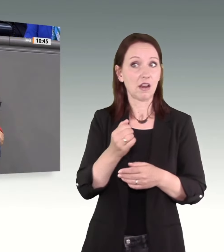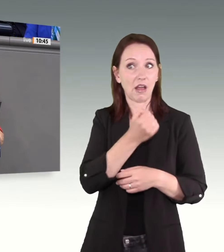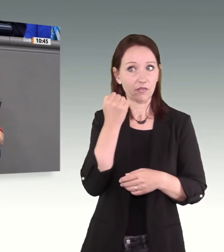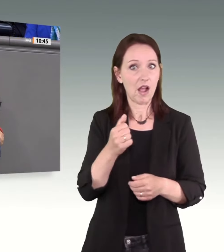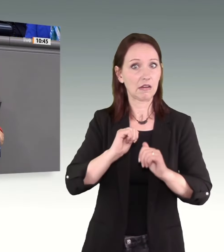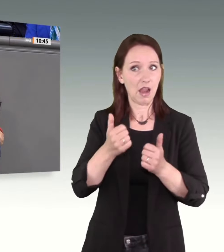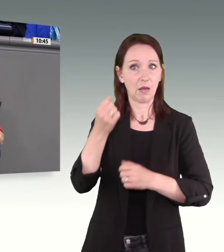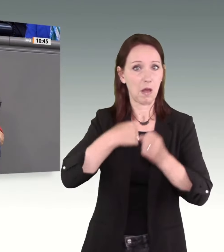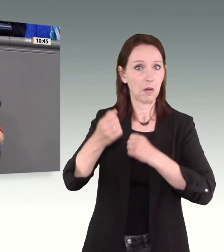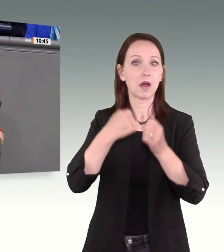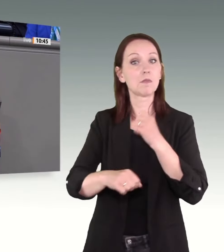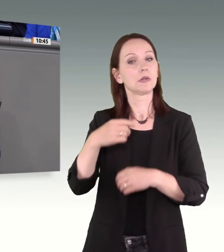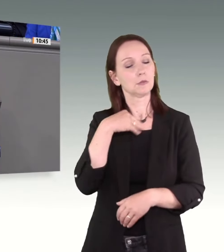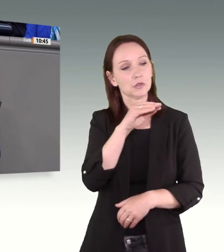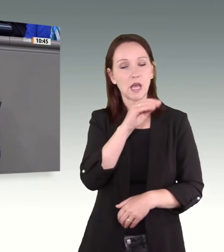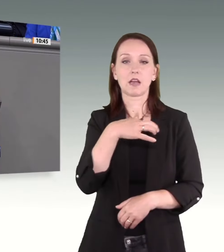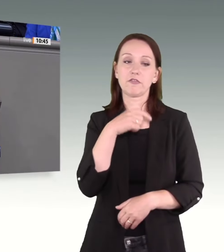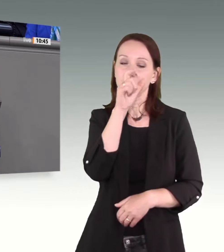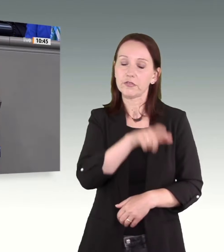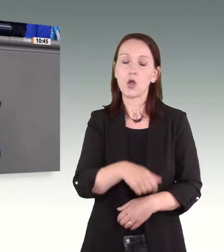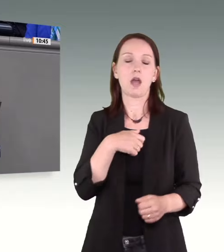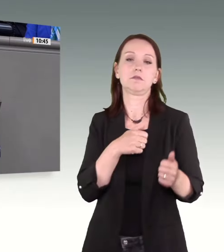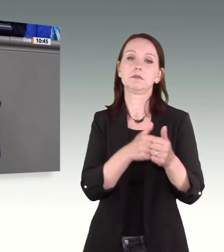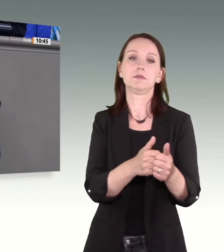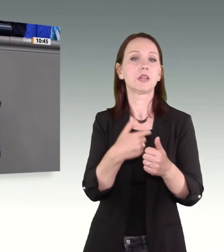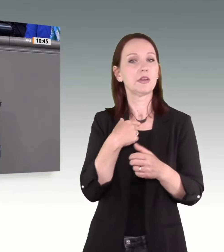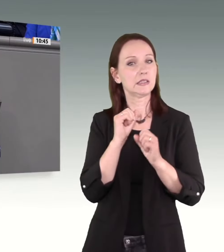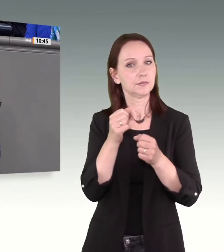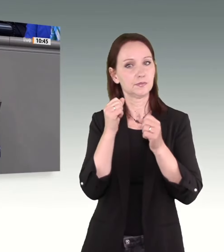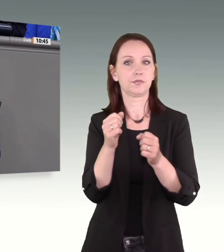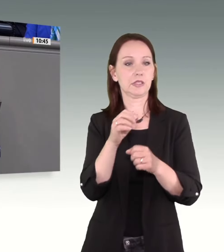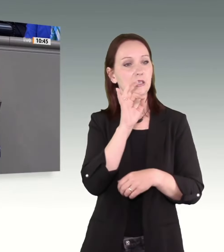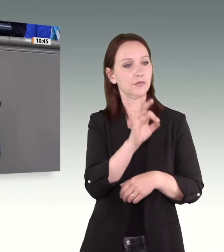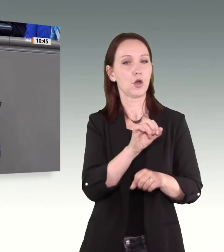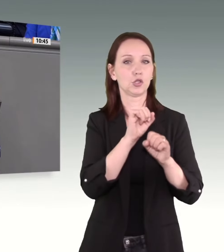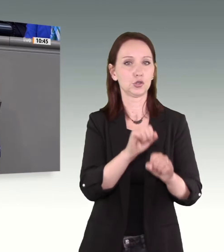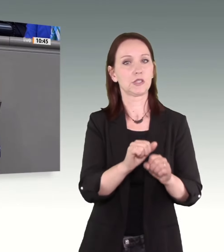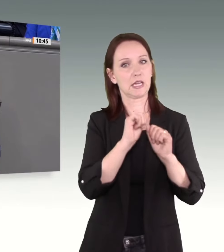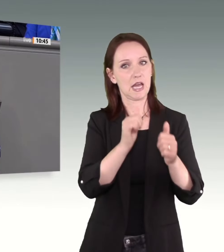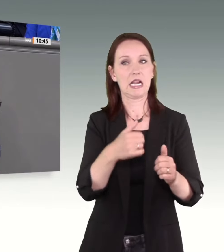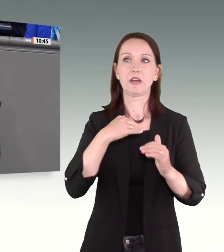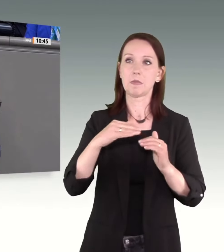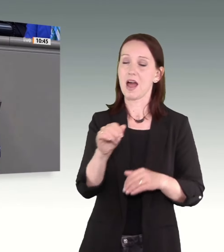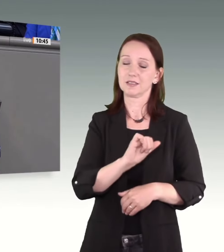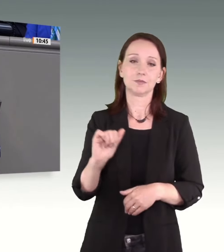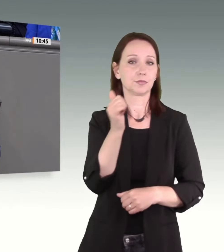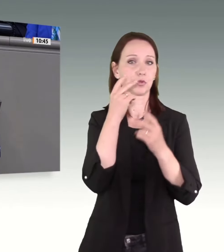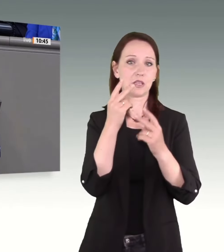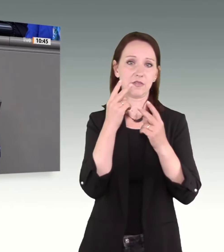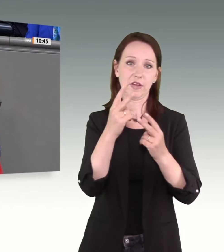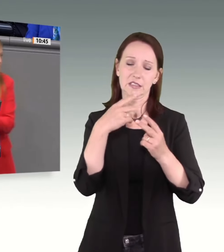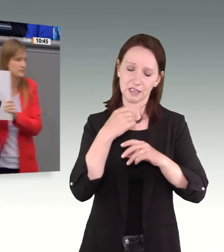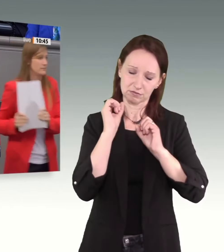an Ihrer Seite. Wir werden alles dafür tun, dass ihr Schutz und Hilfe oberste Priorität in unserem Land hat. Vielen Dank.